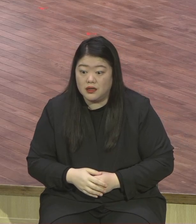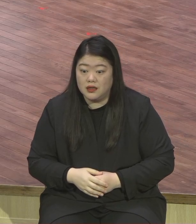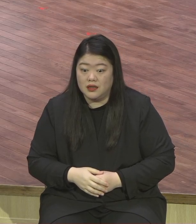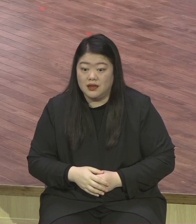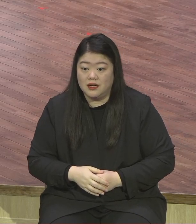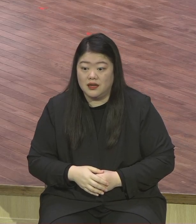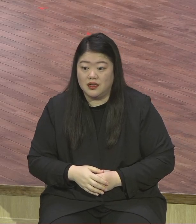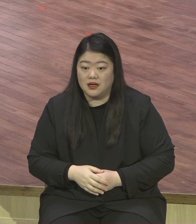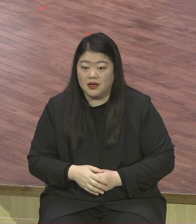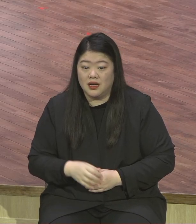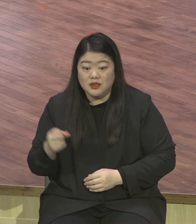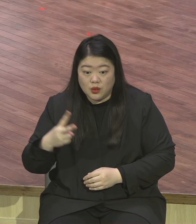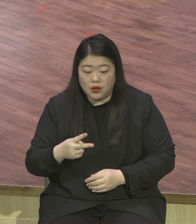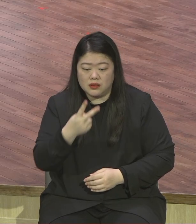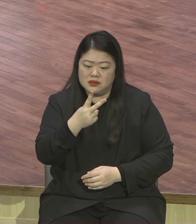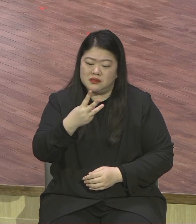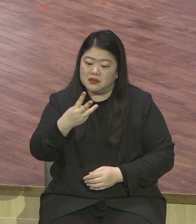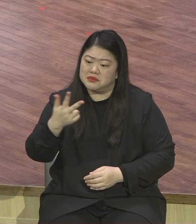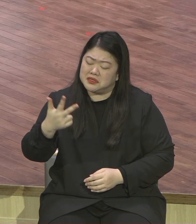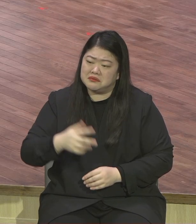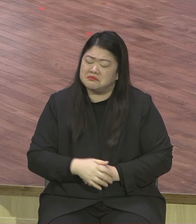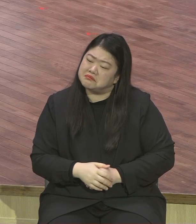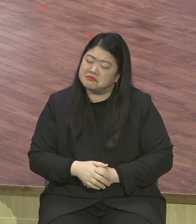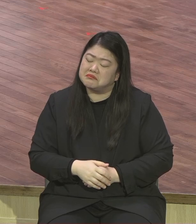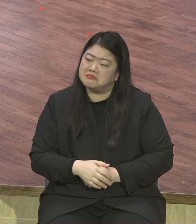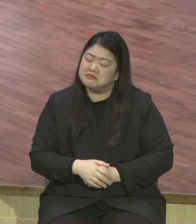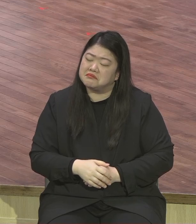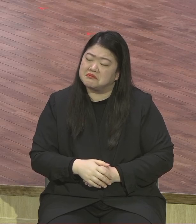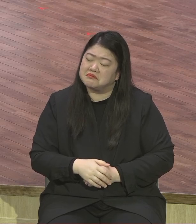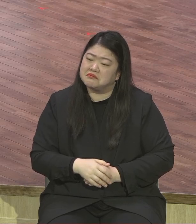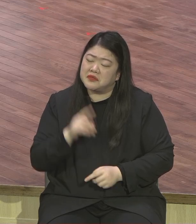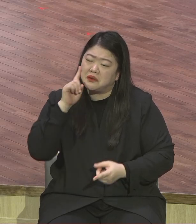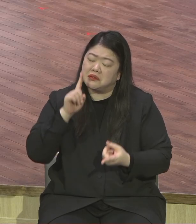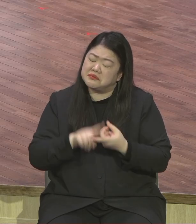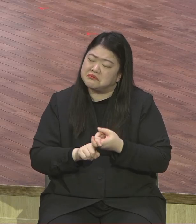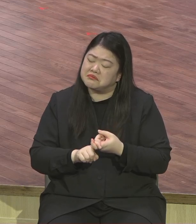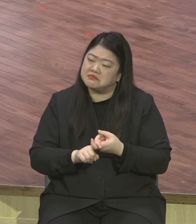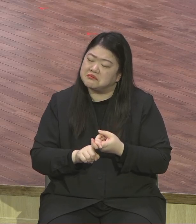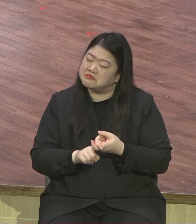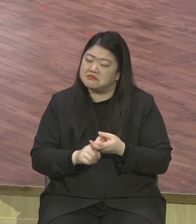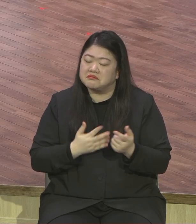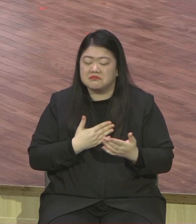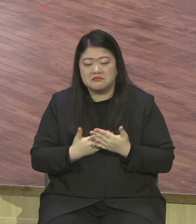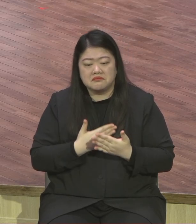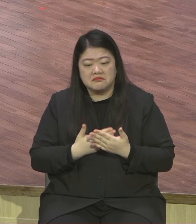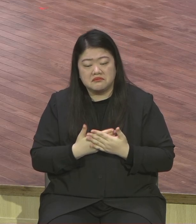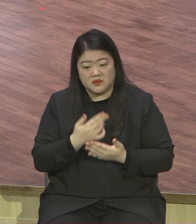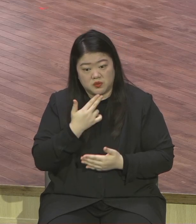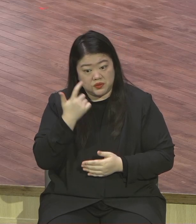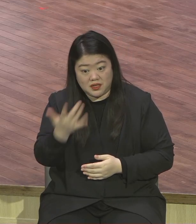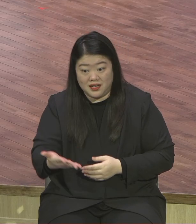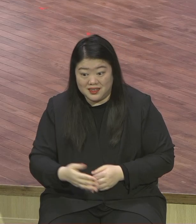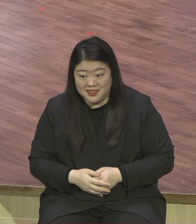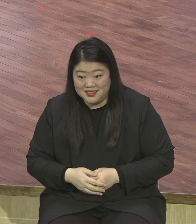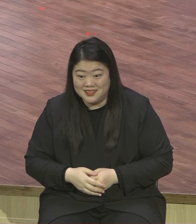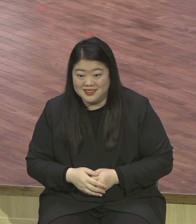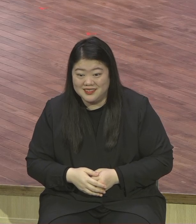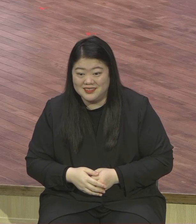해 그게 사단의 전략이거든요. 이건 우리가 하는 게 아니잖아요. 우리의 힘과 능력을